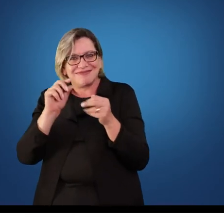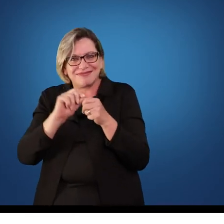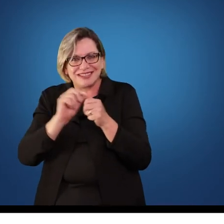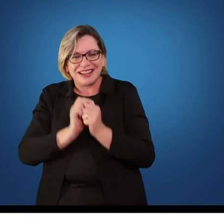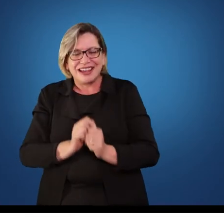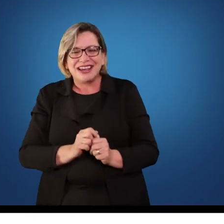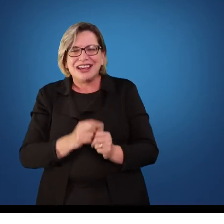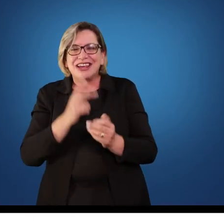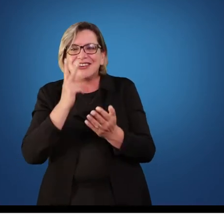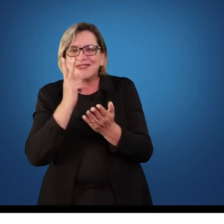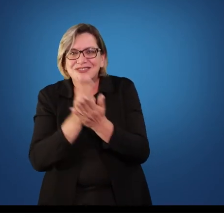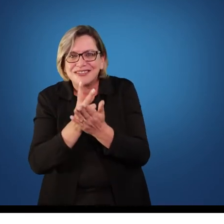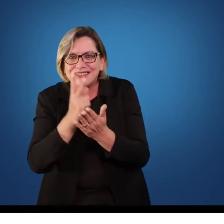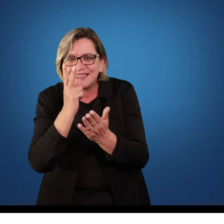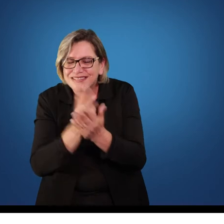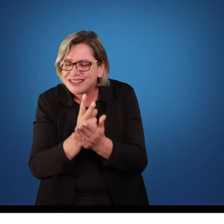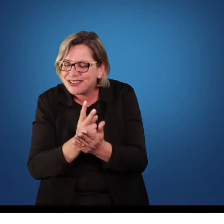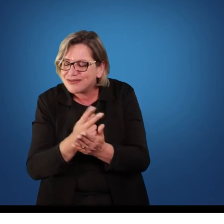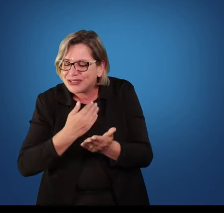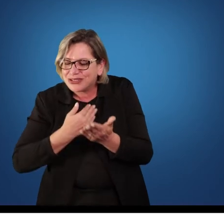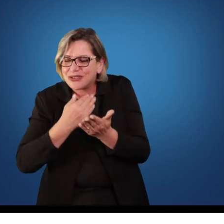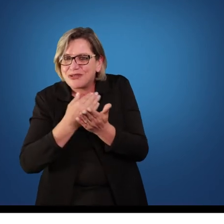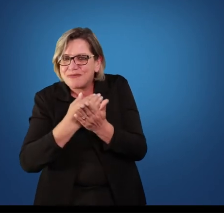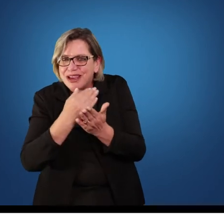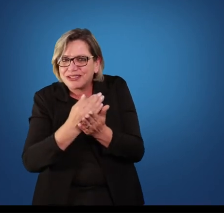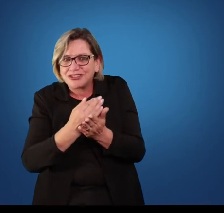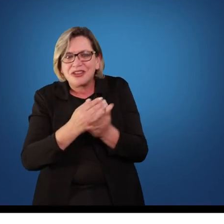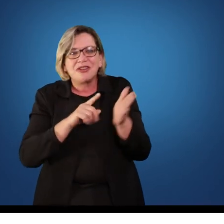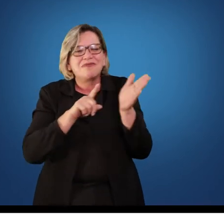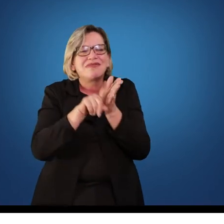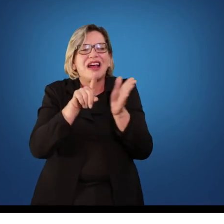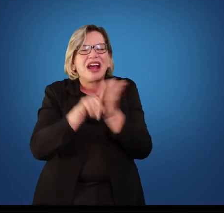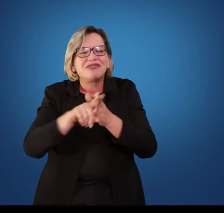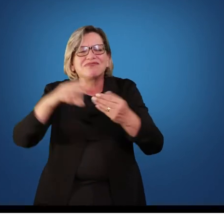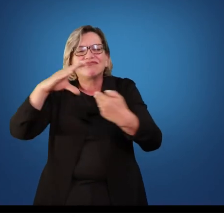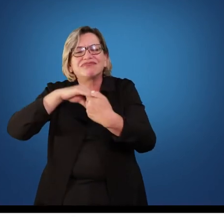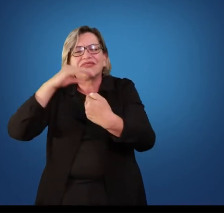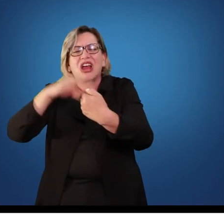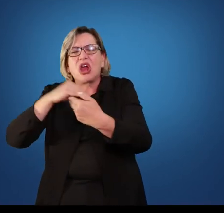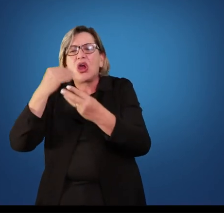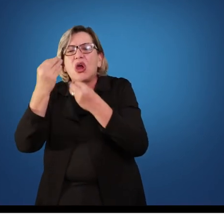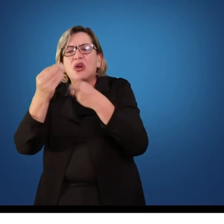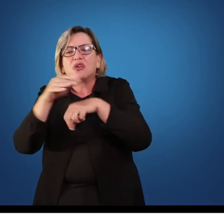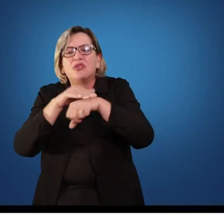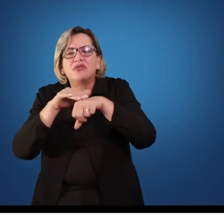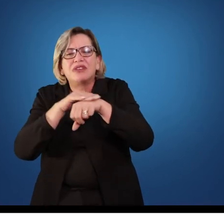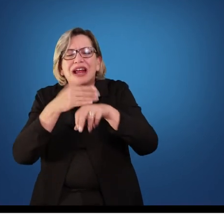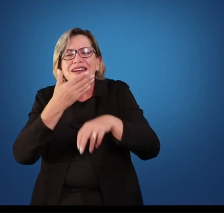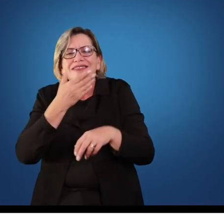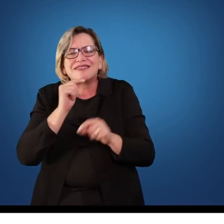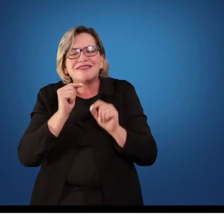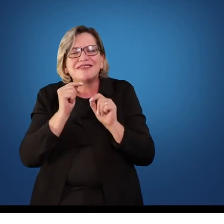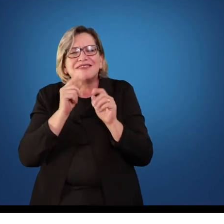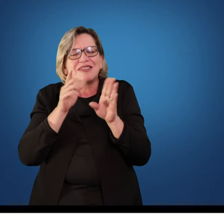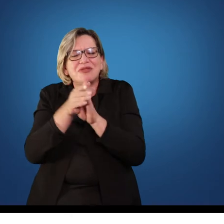eu sempre peço para eles assim, me tragam sugestões. Converse com o pai, com a mãe, que vocês acham que seria legal para nós fazermos na nossa aula?